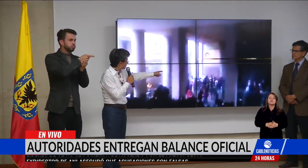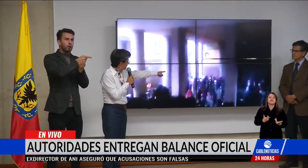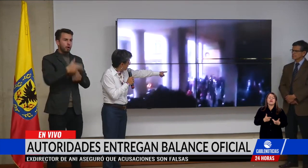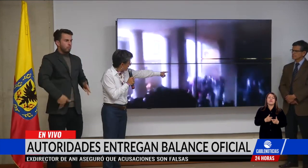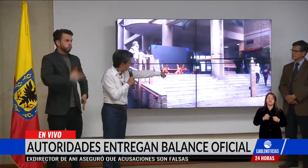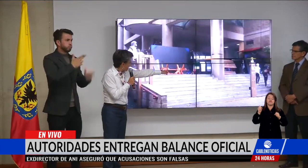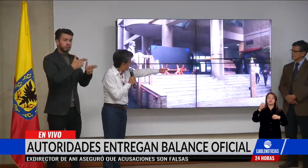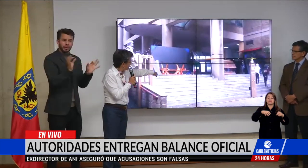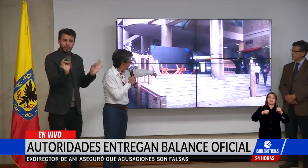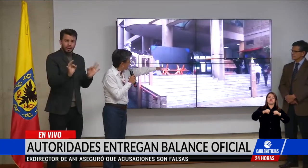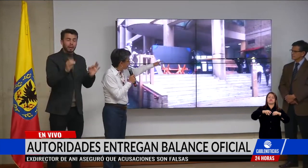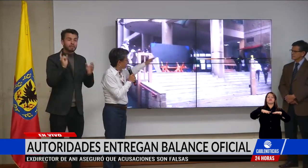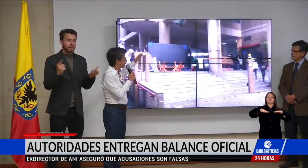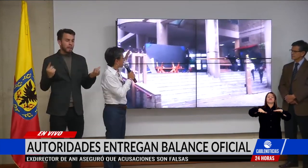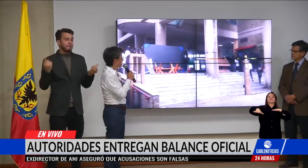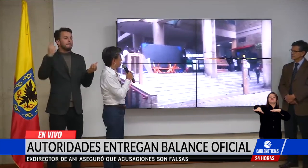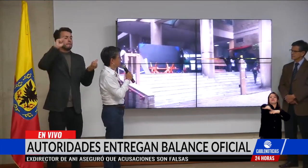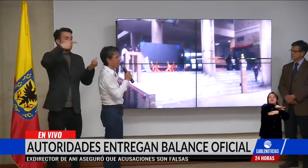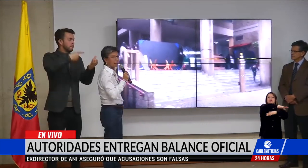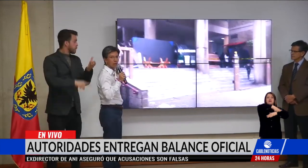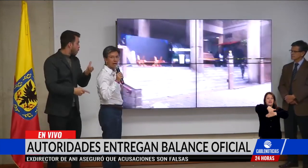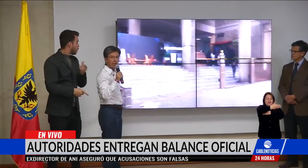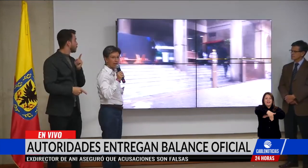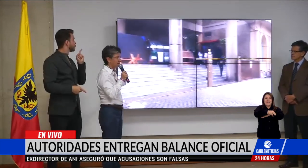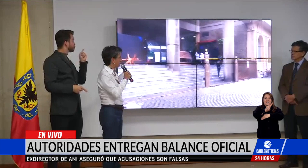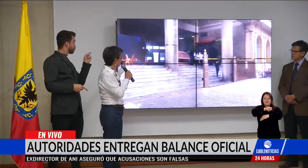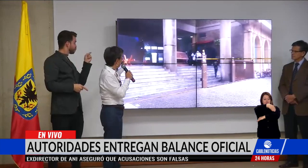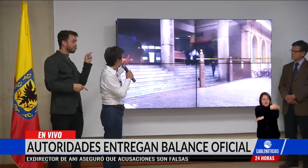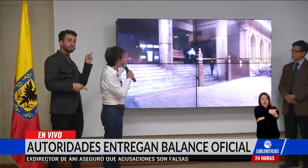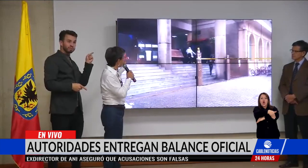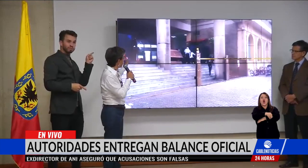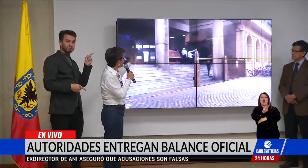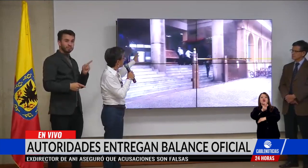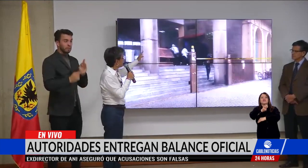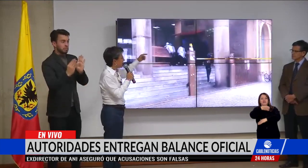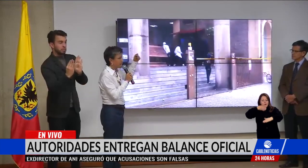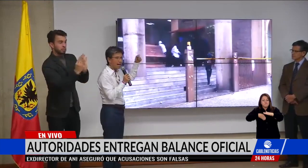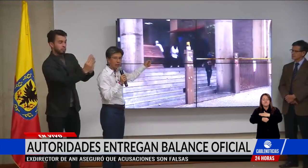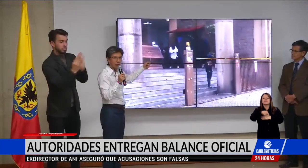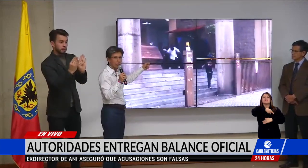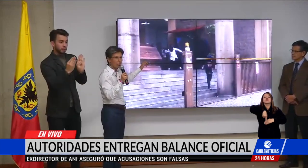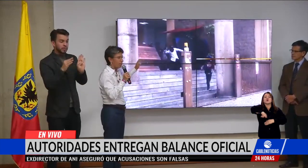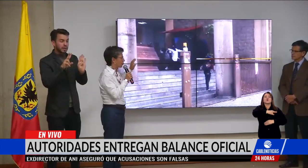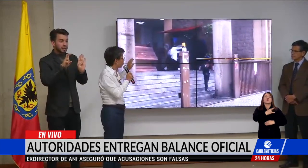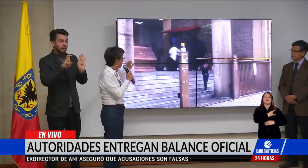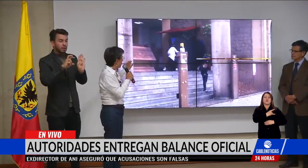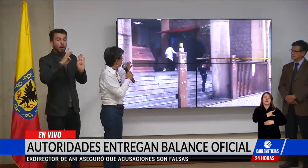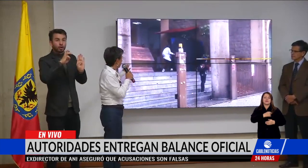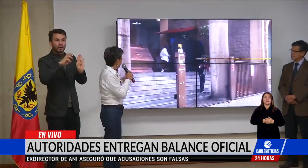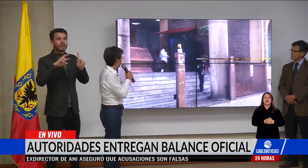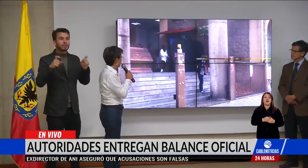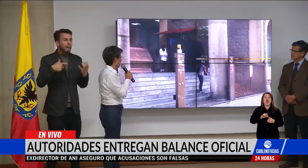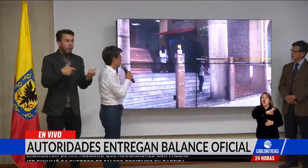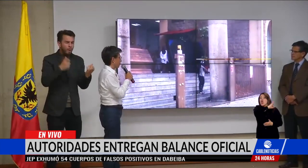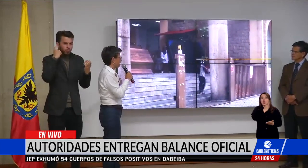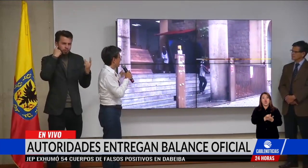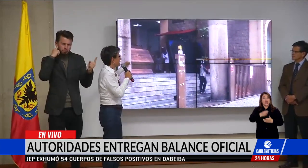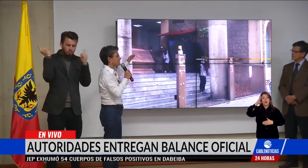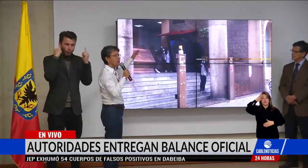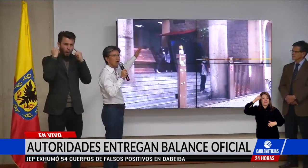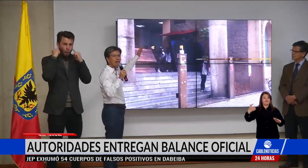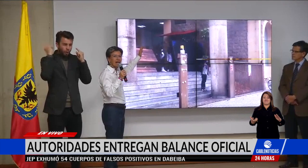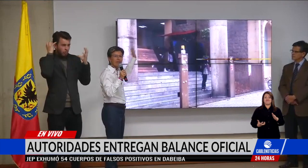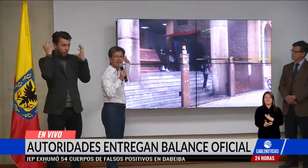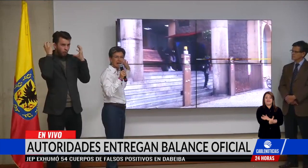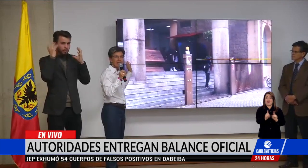aturdidoras que caen en el callejón entre la séptima y la octava dentro de la universidad, la aturdidora, pero nunca ingresó la policía ni el ESMAD.